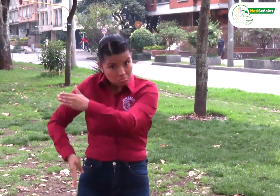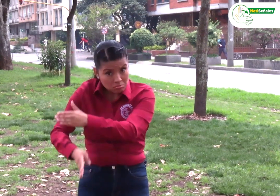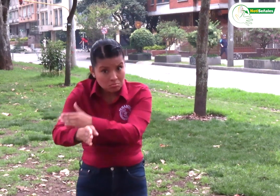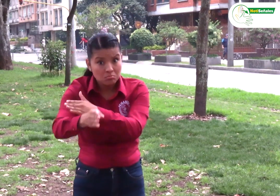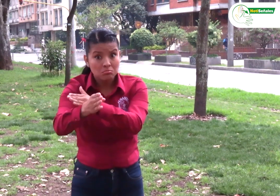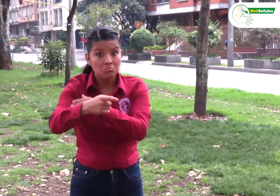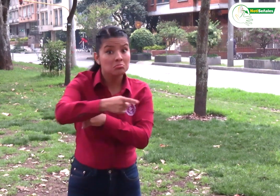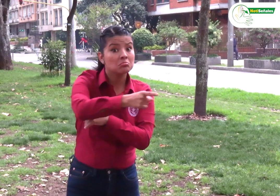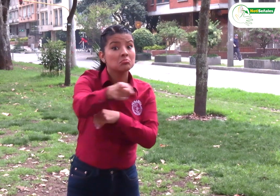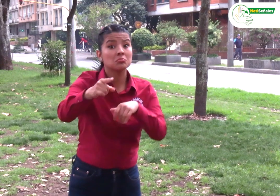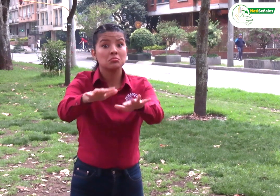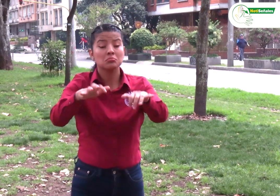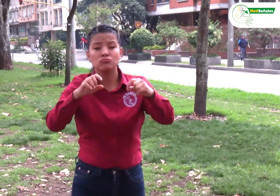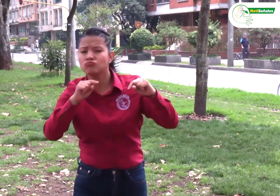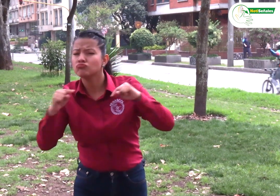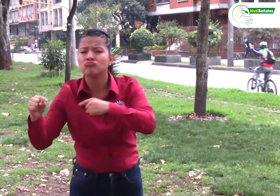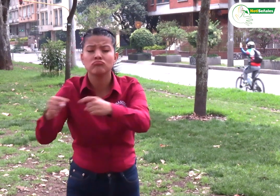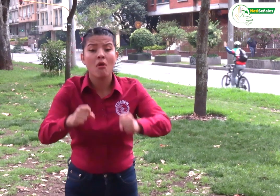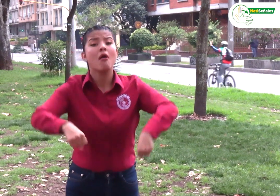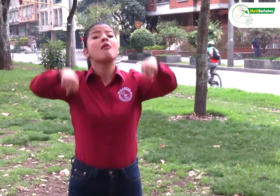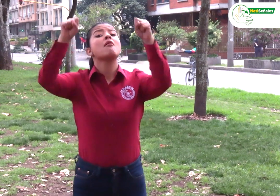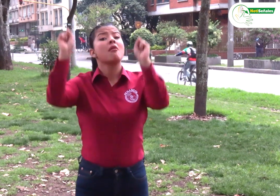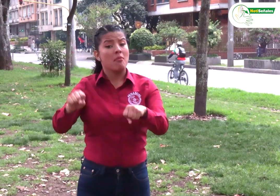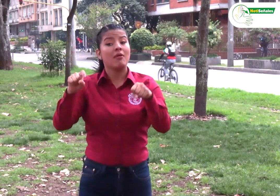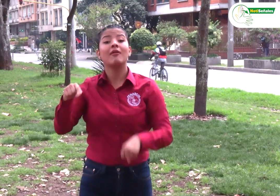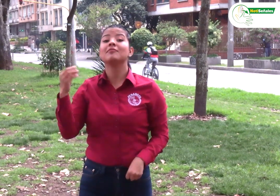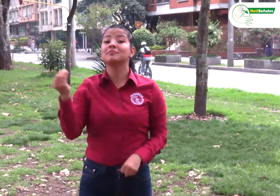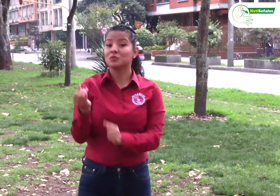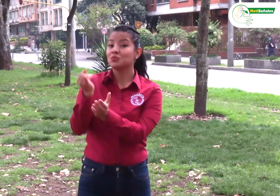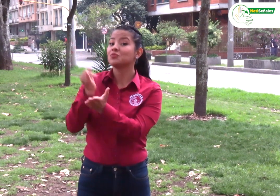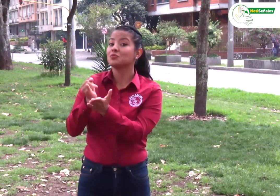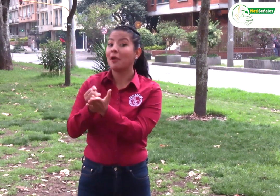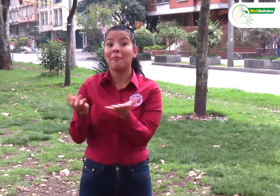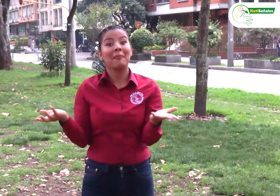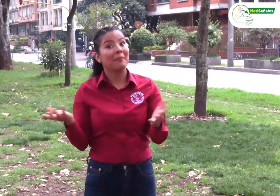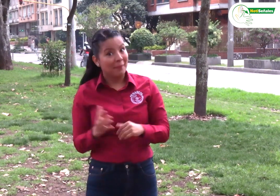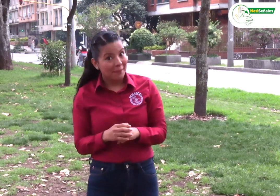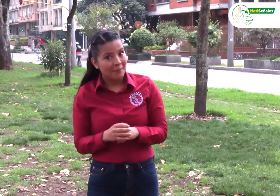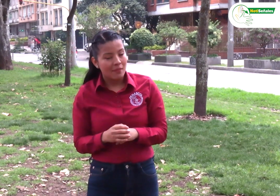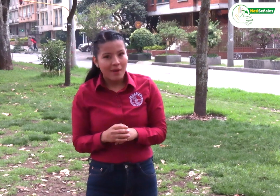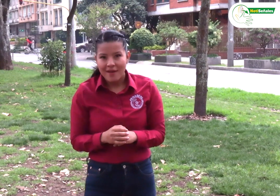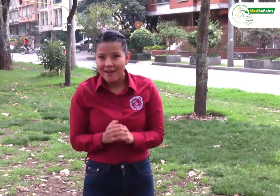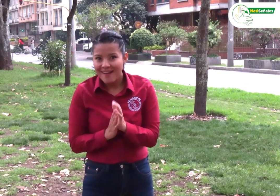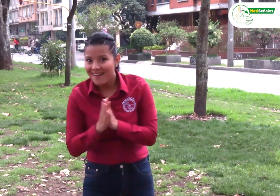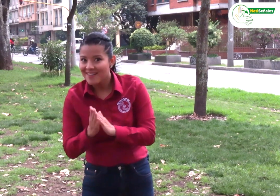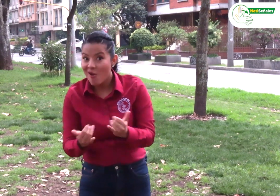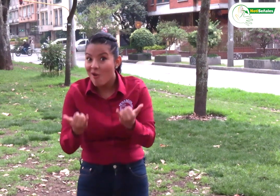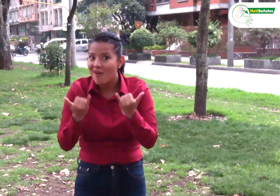secretario ejecutivo y demás candidatos. Para continuar, fue aprobada. Las